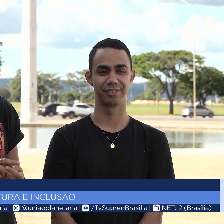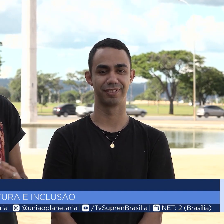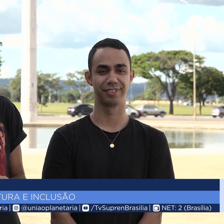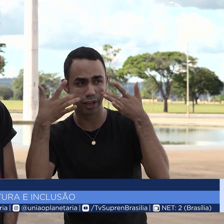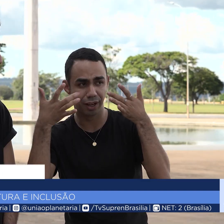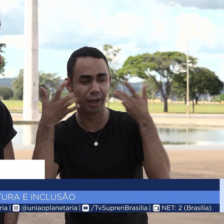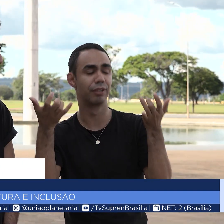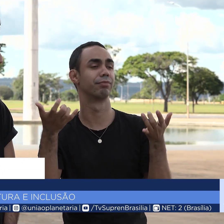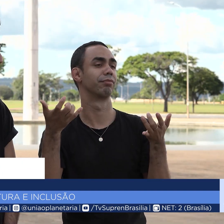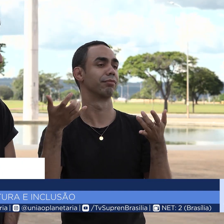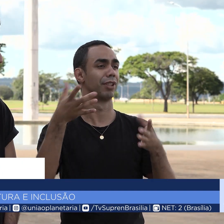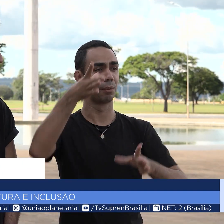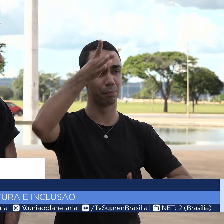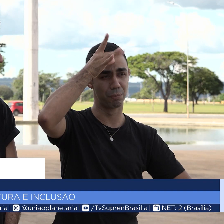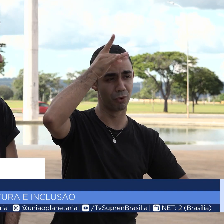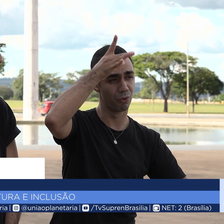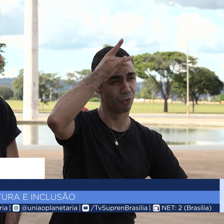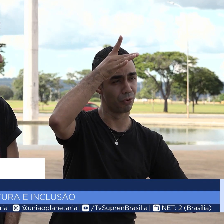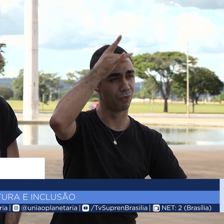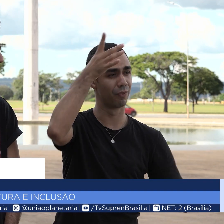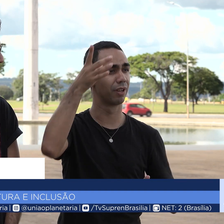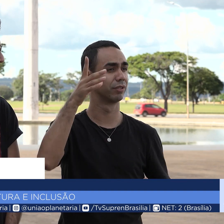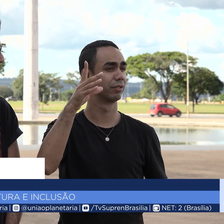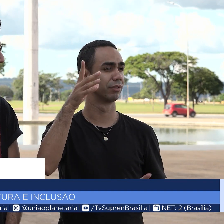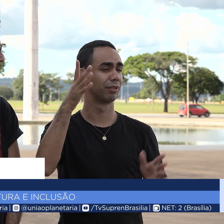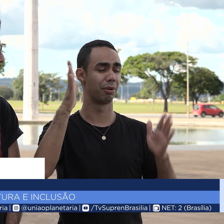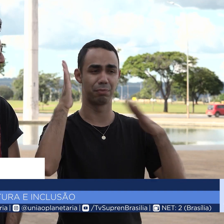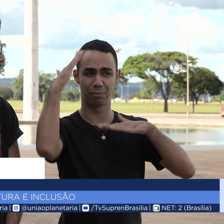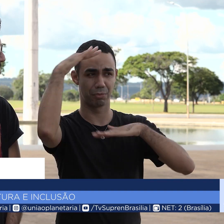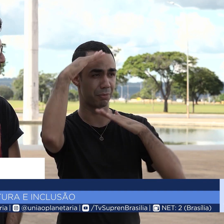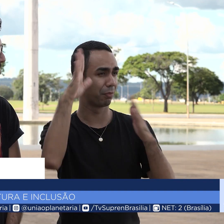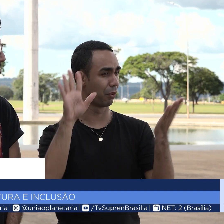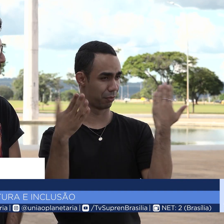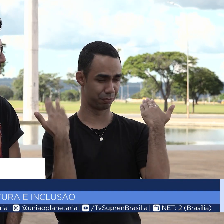Diversas maneiras. A gente tem dança, teatro, performance,